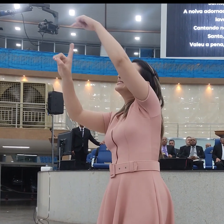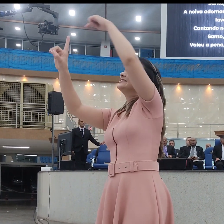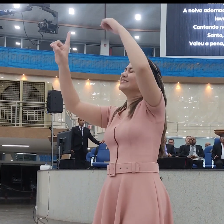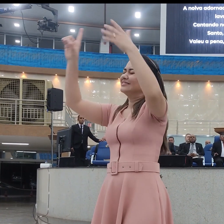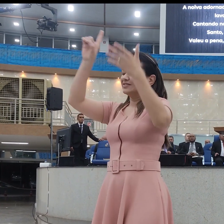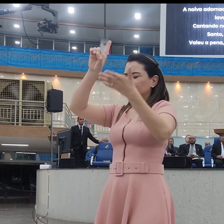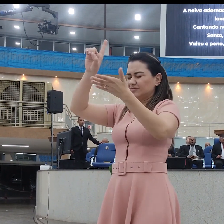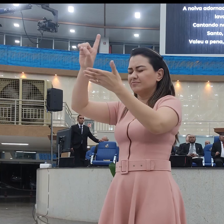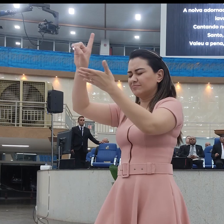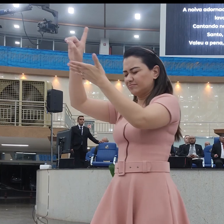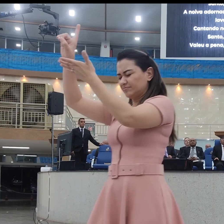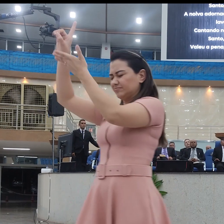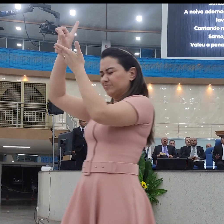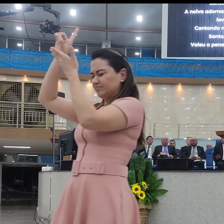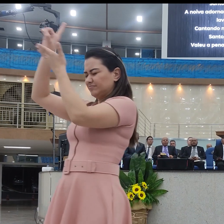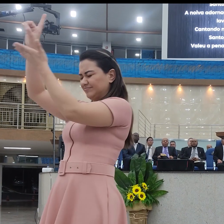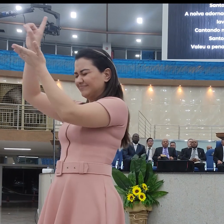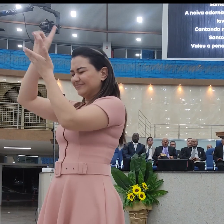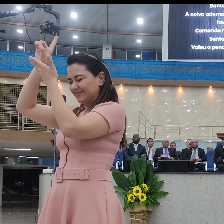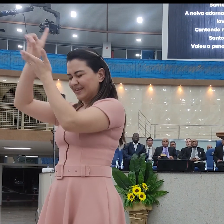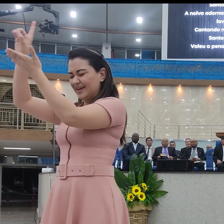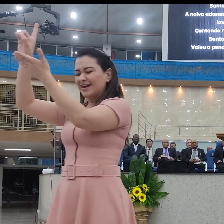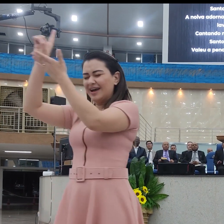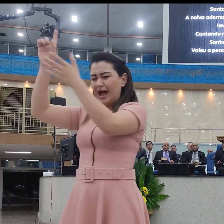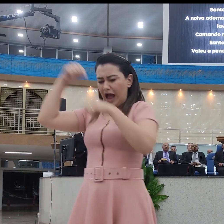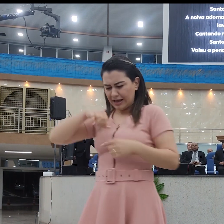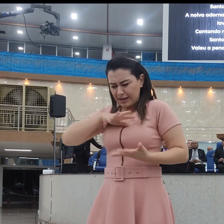Jerusalém Me leva pra Jerusalém